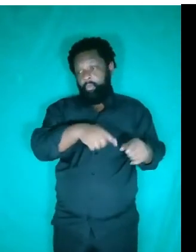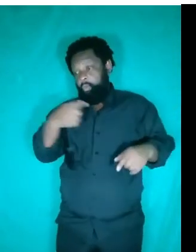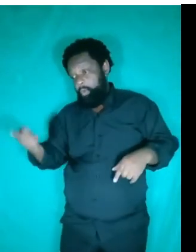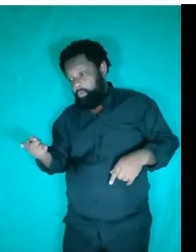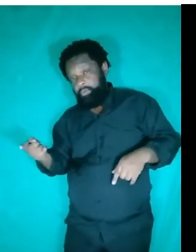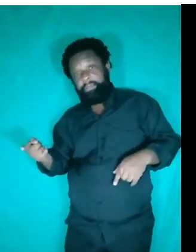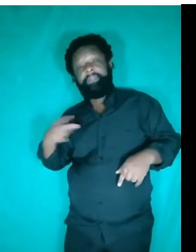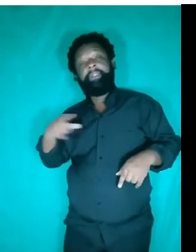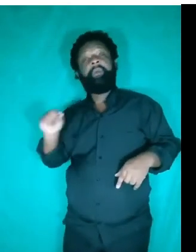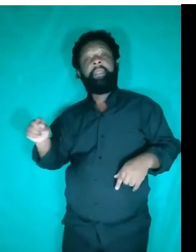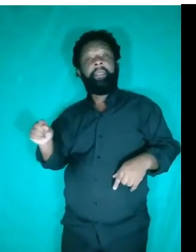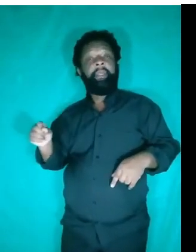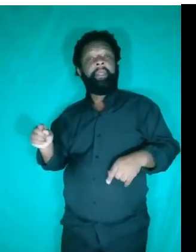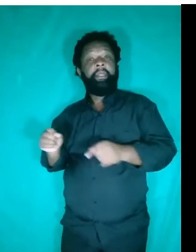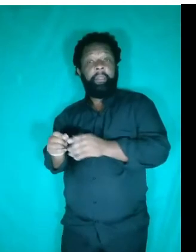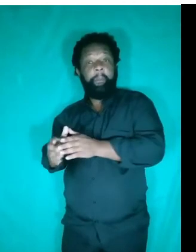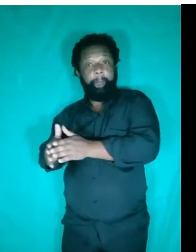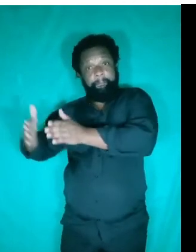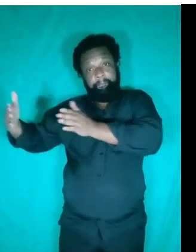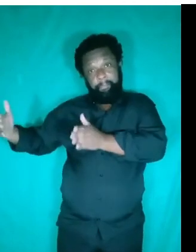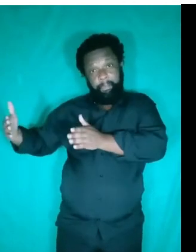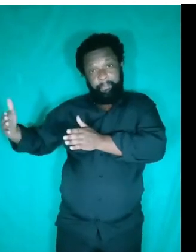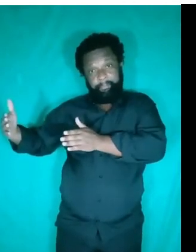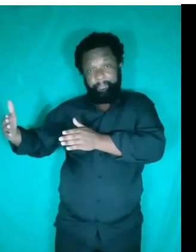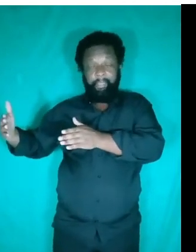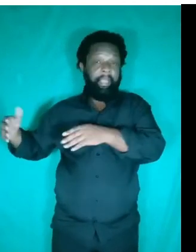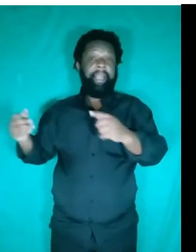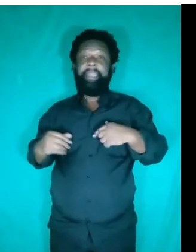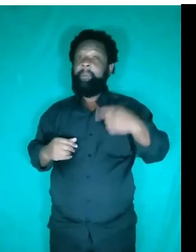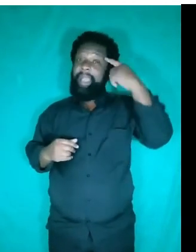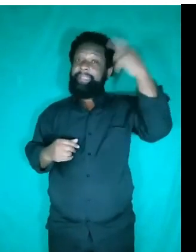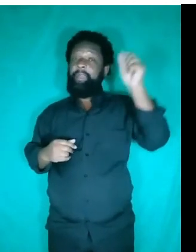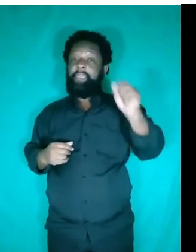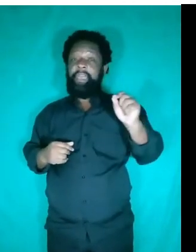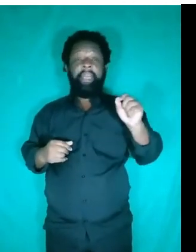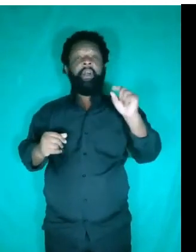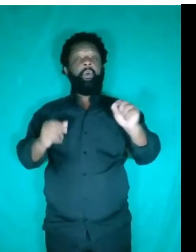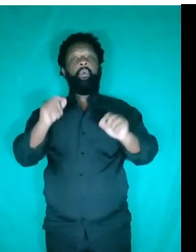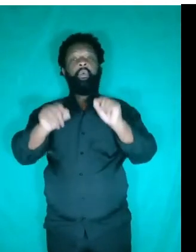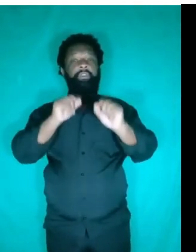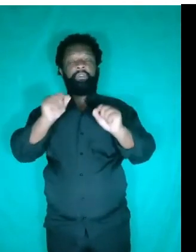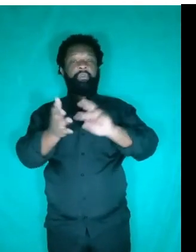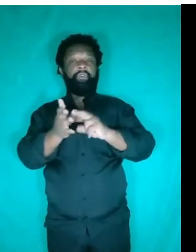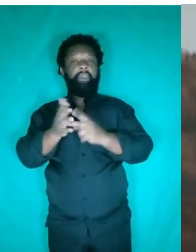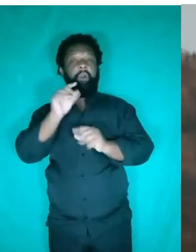do lado oposto, você tem um dispositivo com um tamanho maior. A ideia consiste no seguinte, em você...